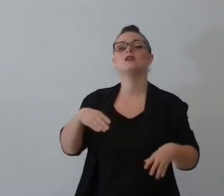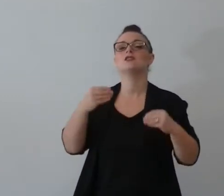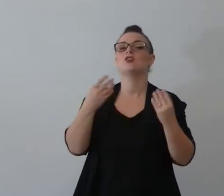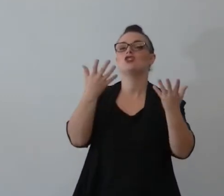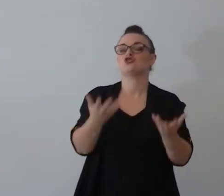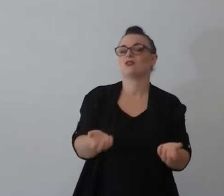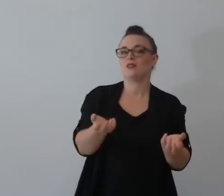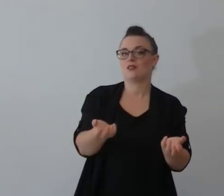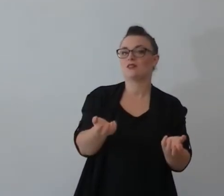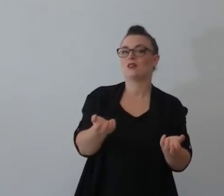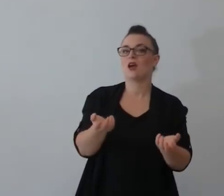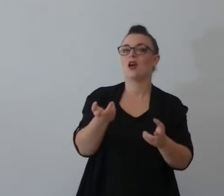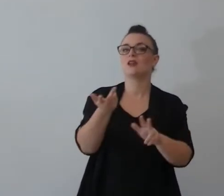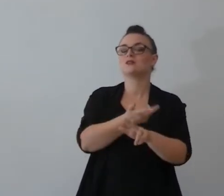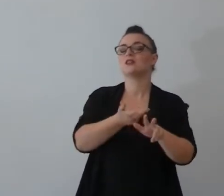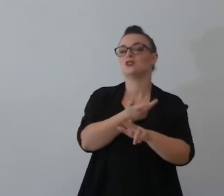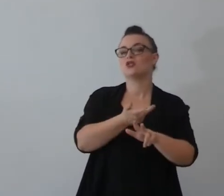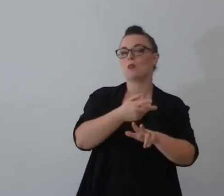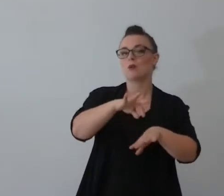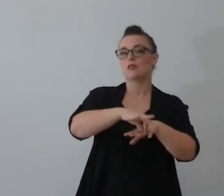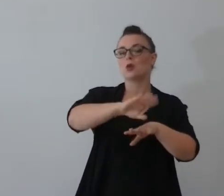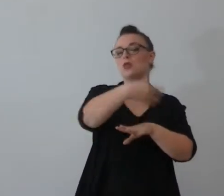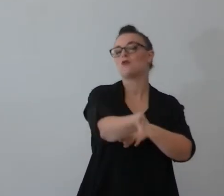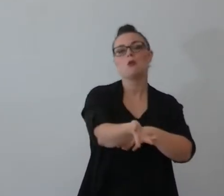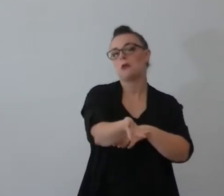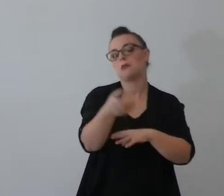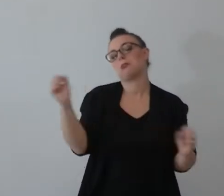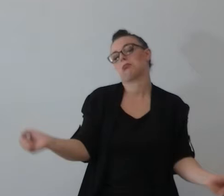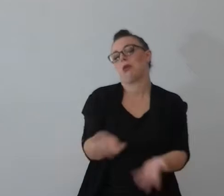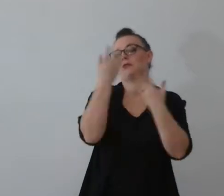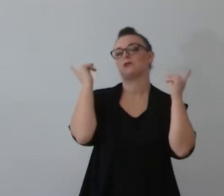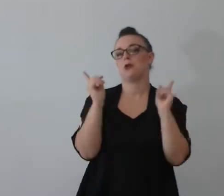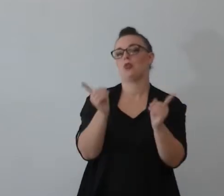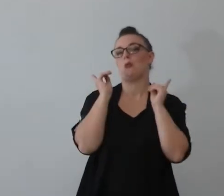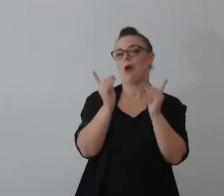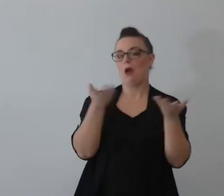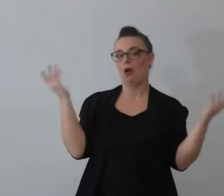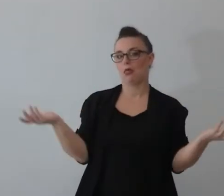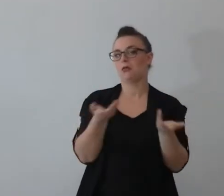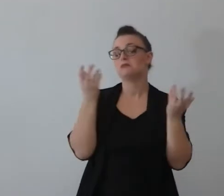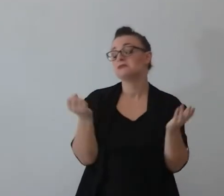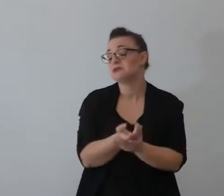matrimonio come una cosa che è bella tanto lo fanno tutti quanti e poi che male c'è